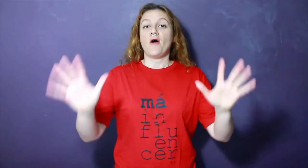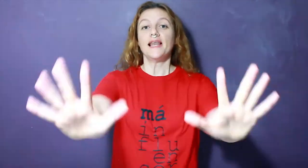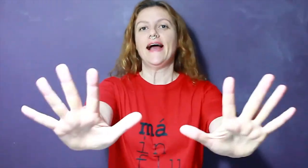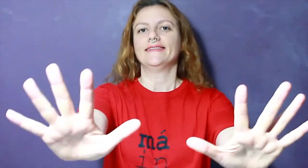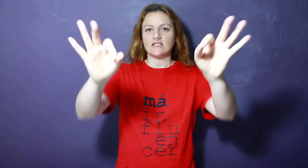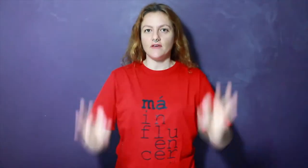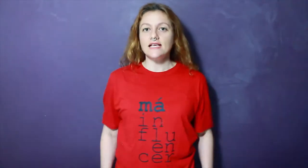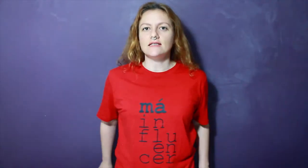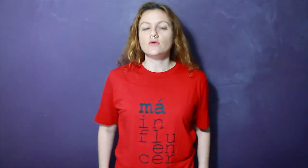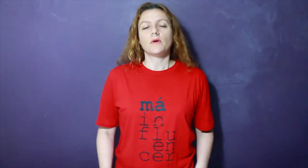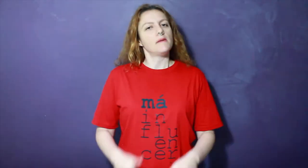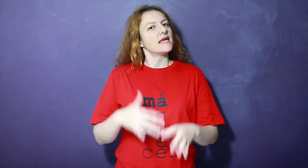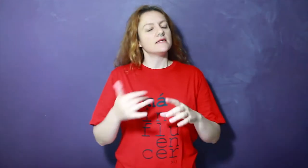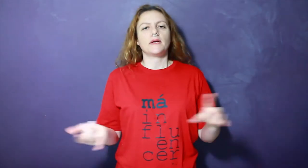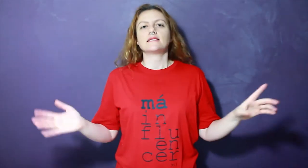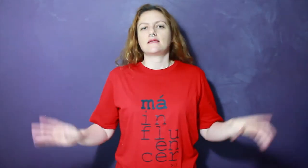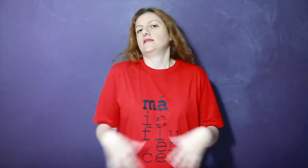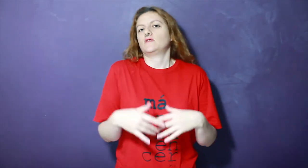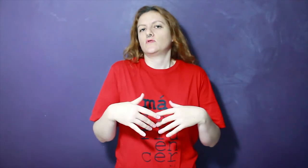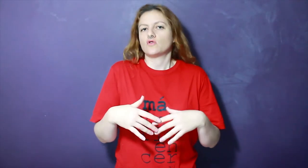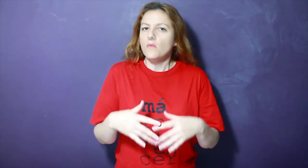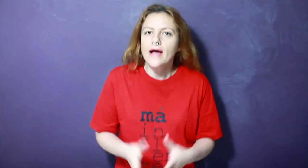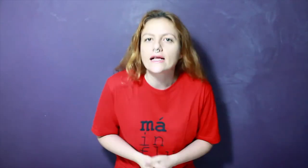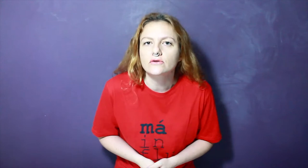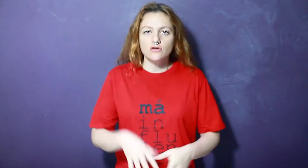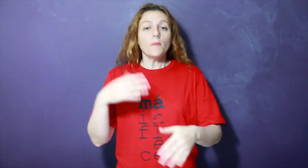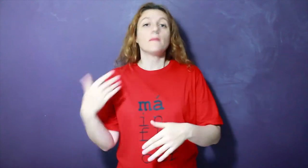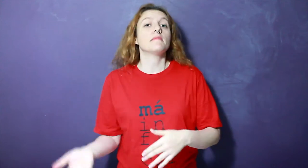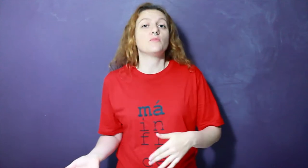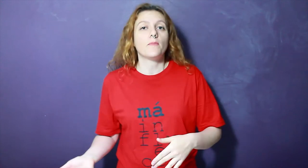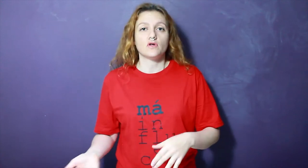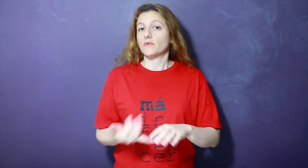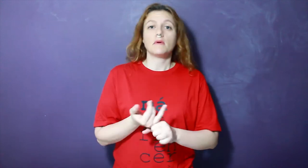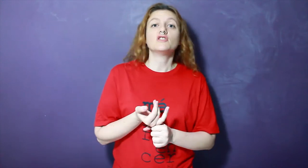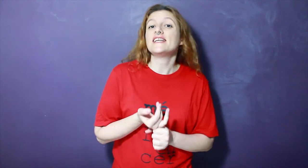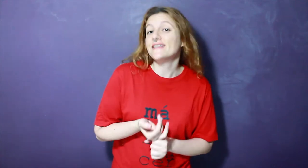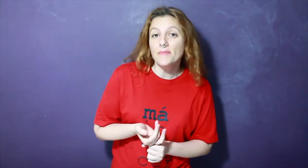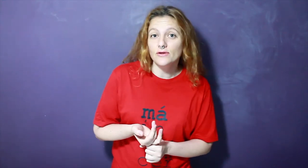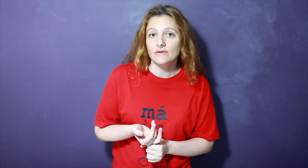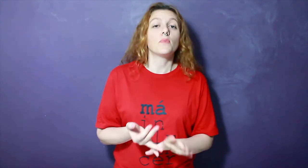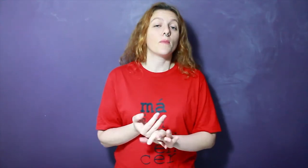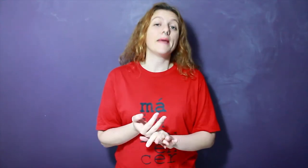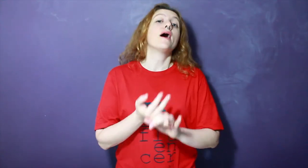Calma lá! Às vezes, o problema é que as empresas tratam as pessoas como gado. Isso não é um problema de propósito, é um problema de gerenciamento. É um problema